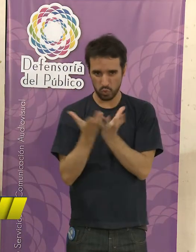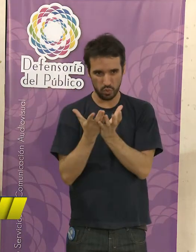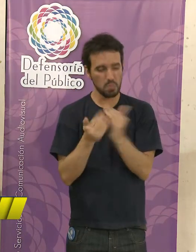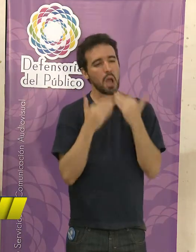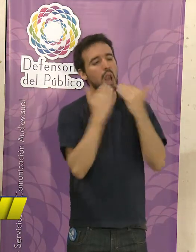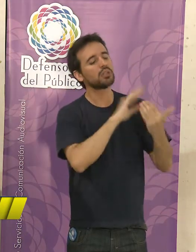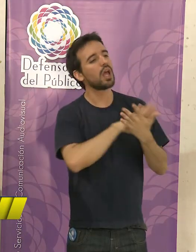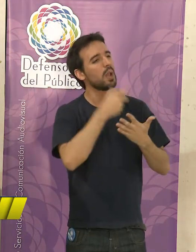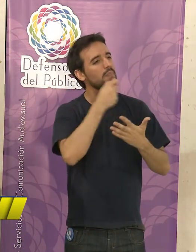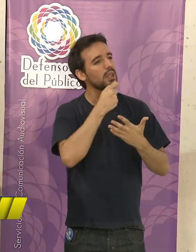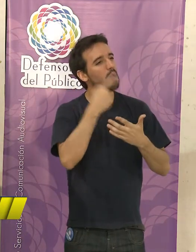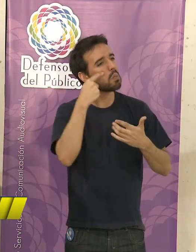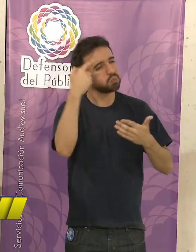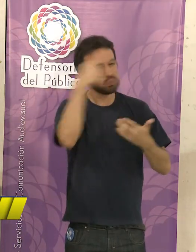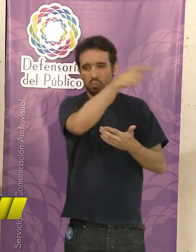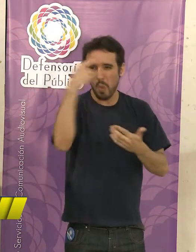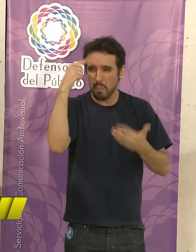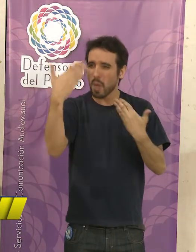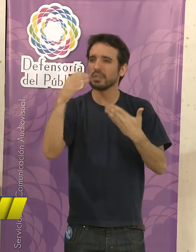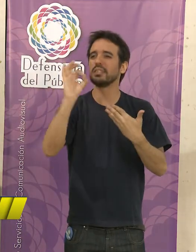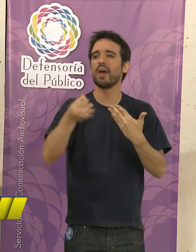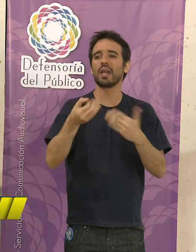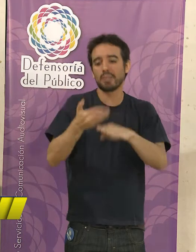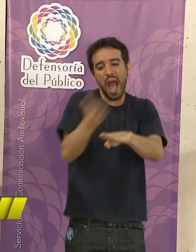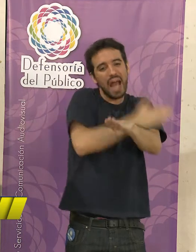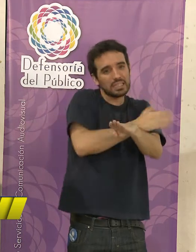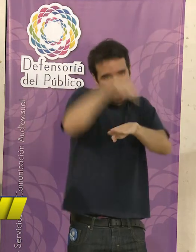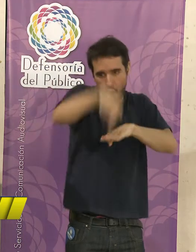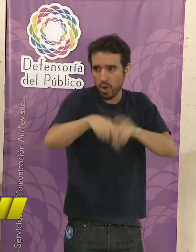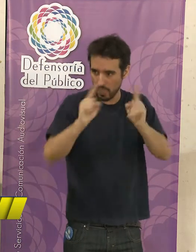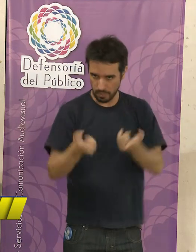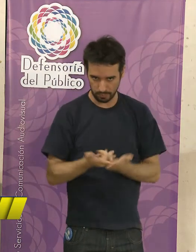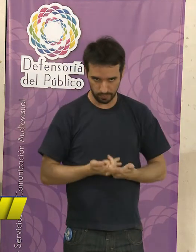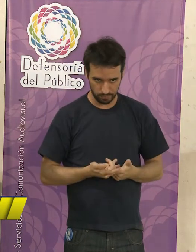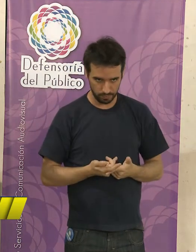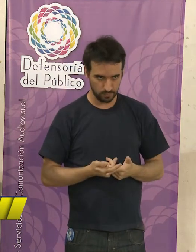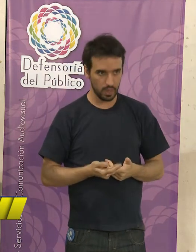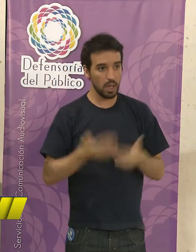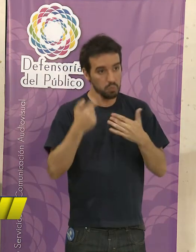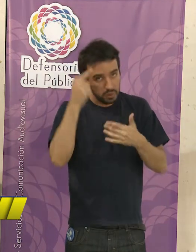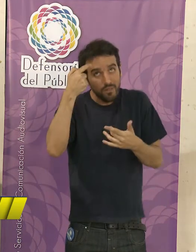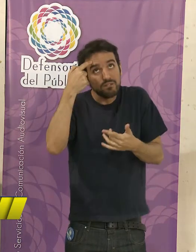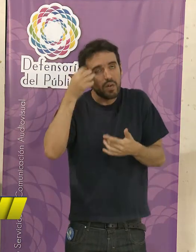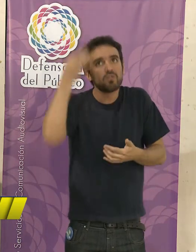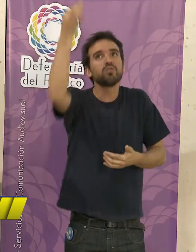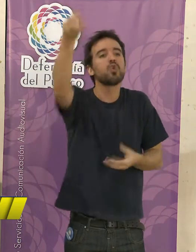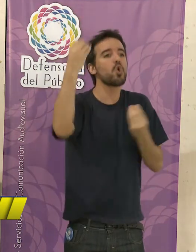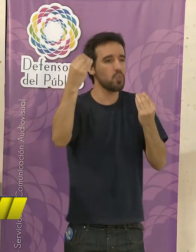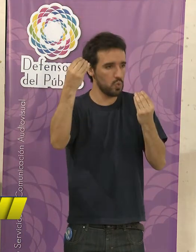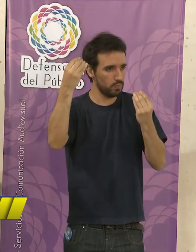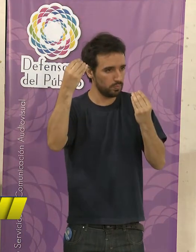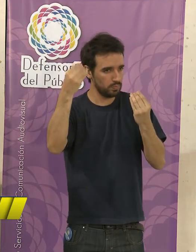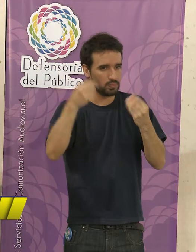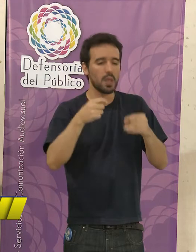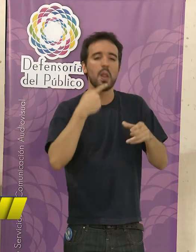periodismo ha sido posible saber lo que ha sucedido antes y ahora. Y puede prever un futuro. Con su objetivo de